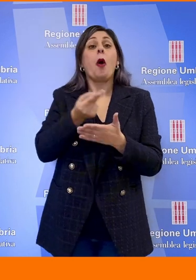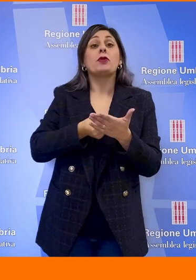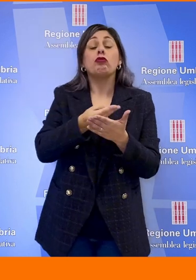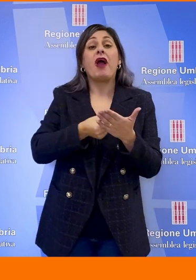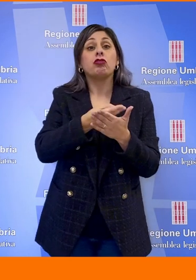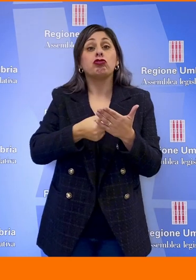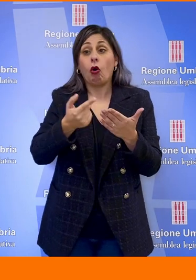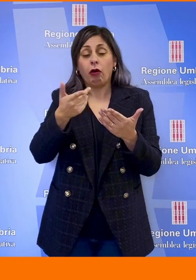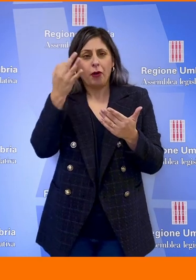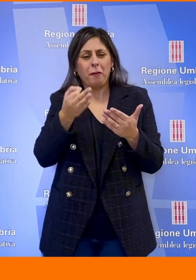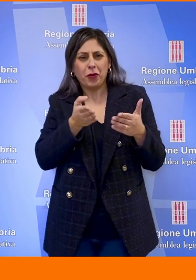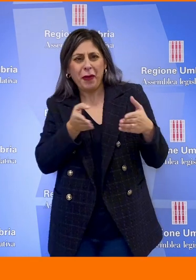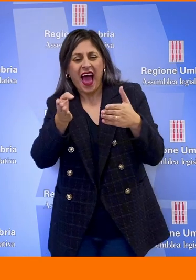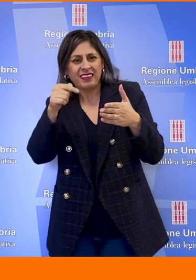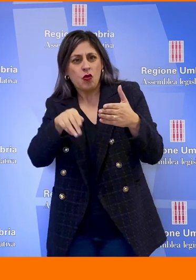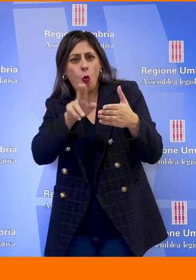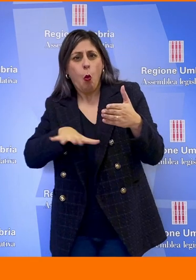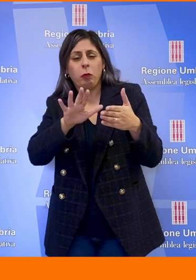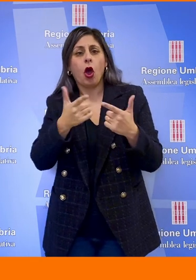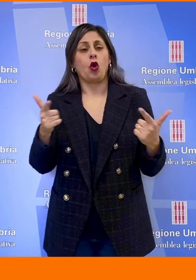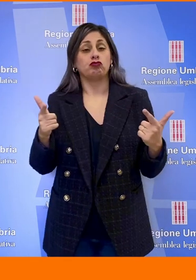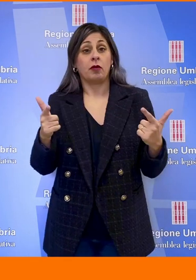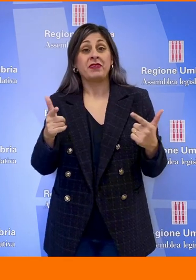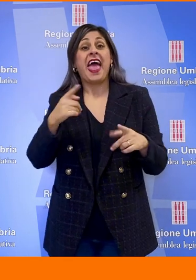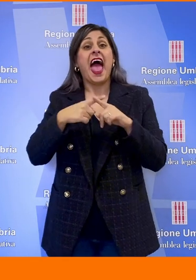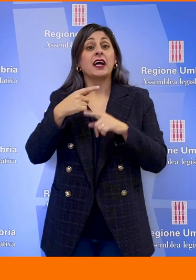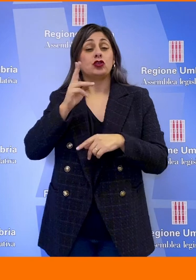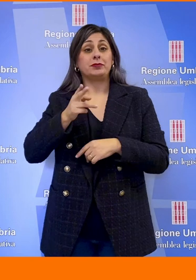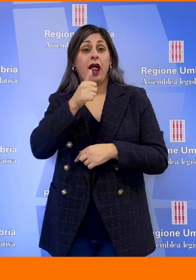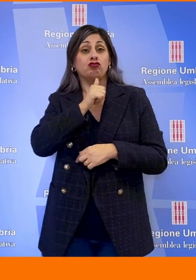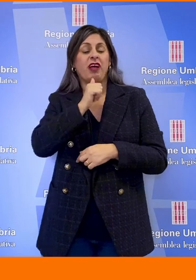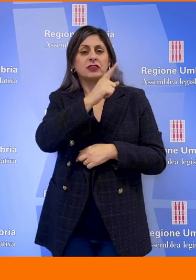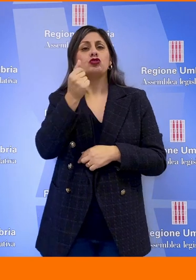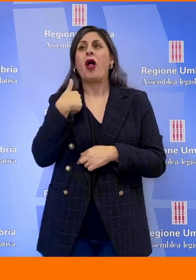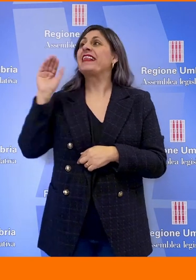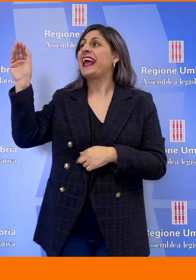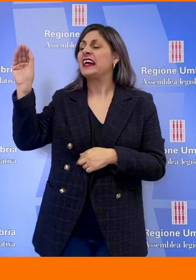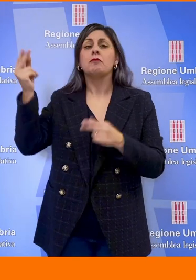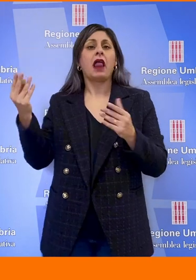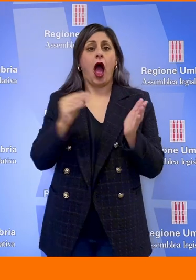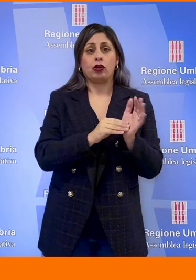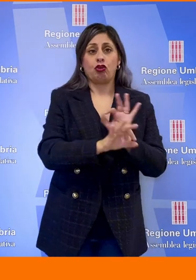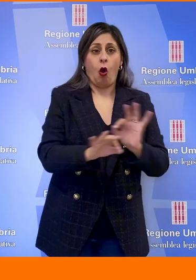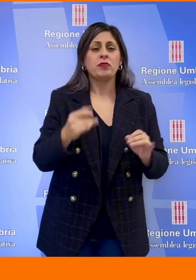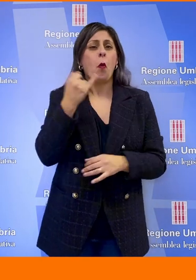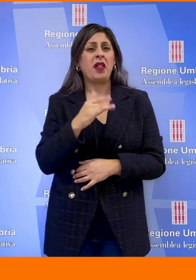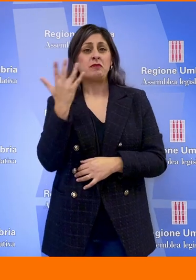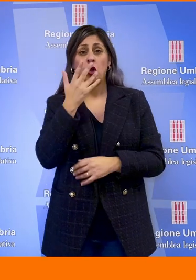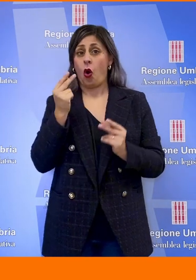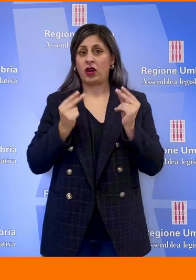sull'ex ospedale di città di Castello i soldi sono stati chiesti ma non sono a bilancio l'ultimo errore è quello fatto sul bilancio sull'emendamento